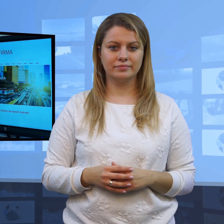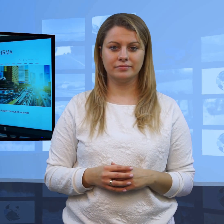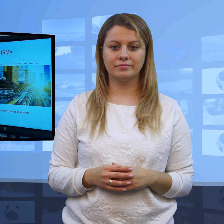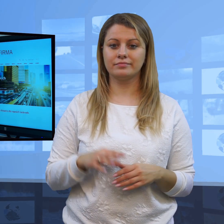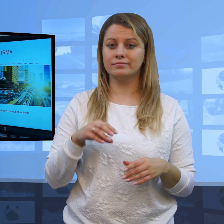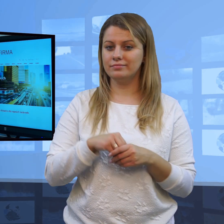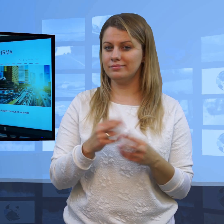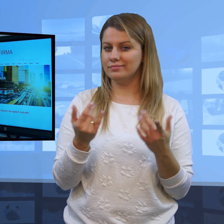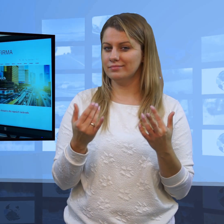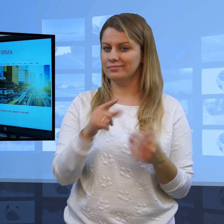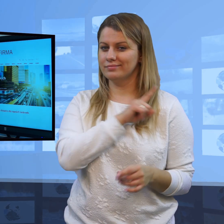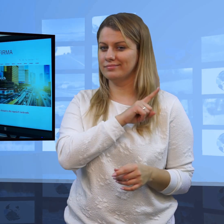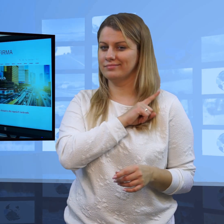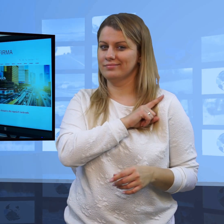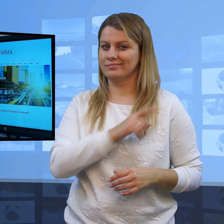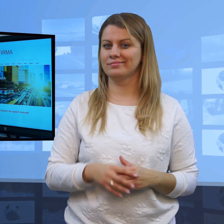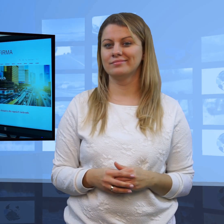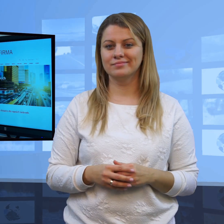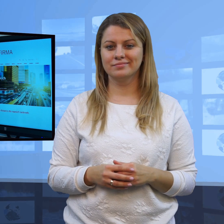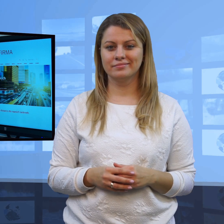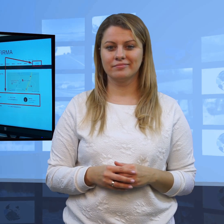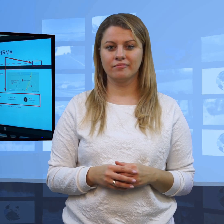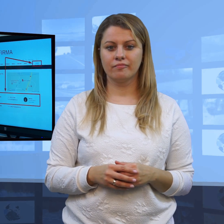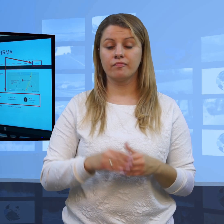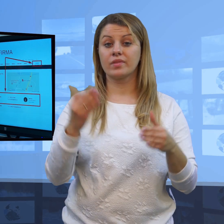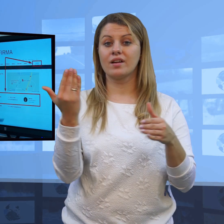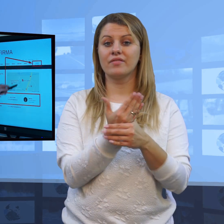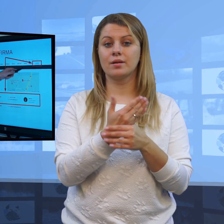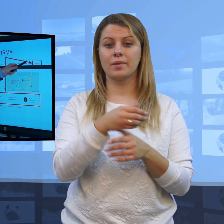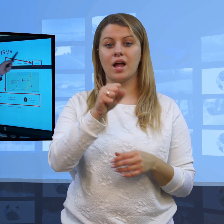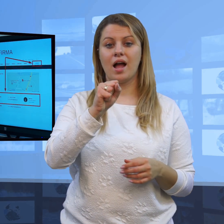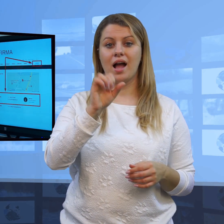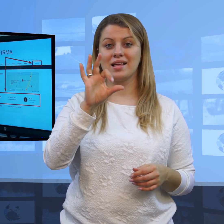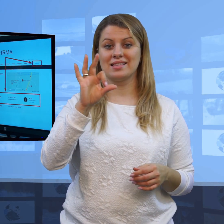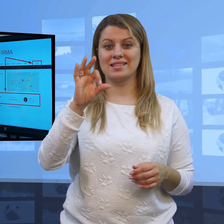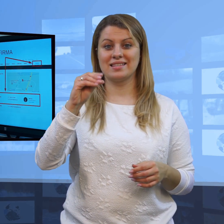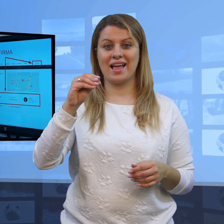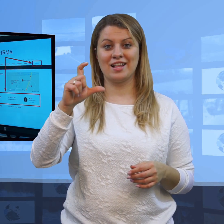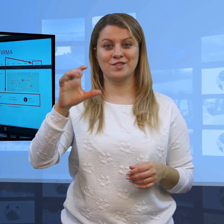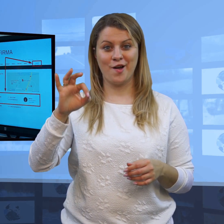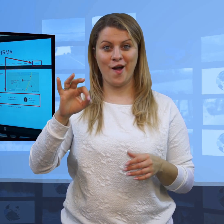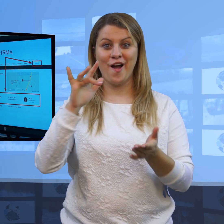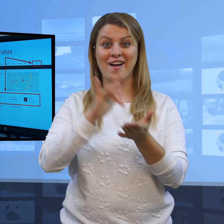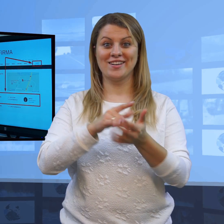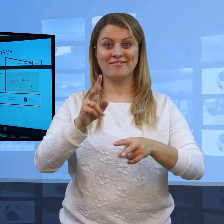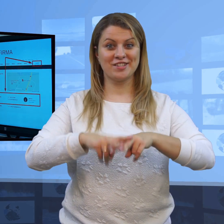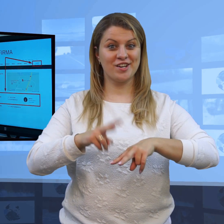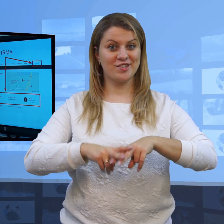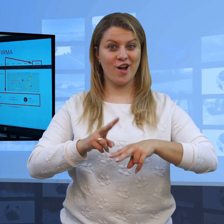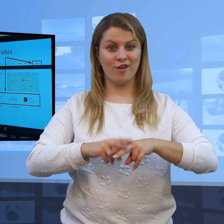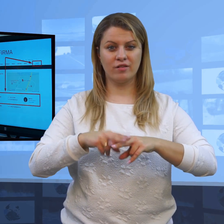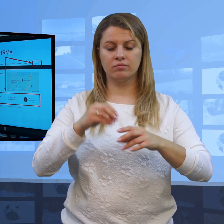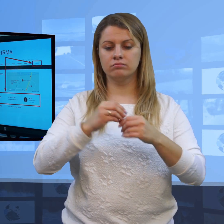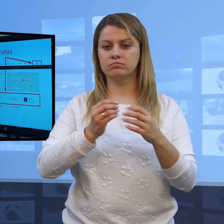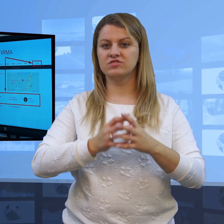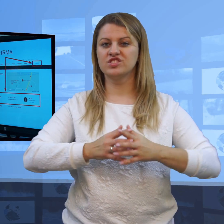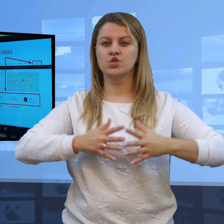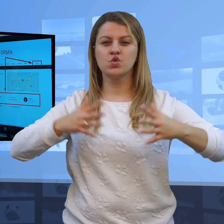informacji dziennikarza. W przypadku firmy ASEGO z Rzeszowa, jednej z